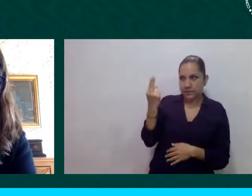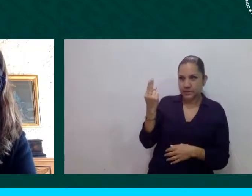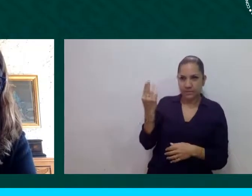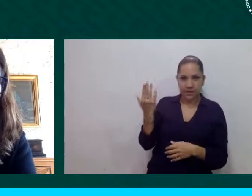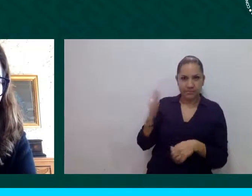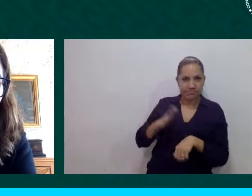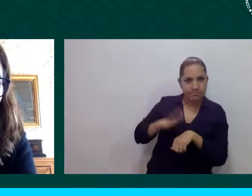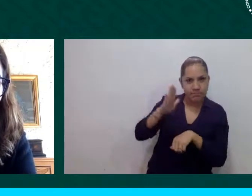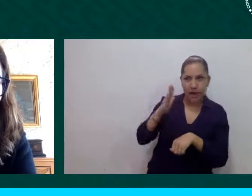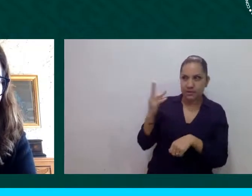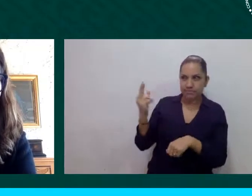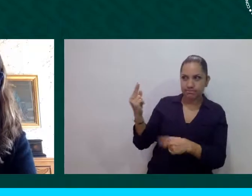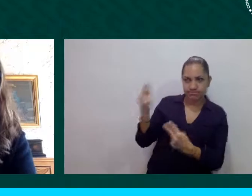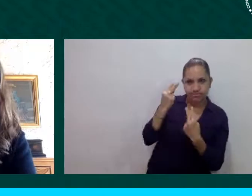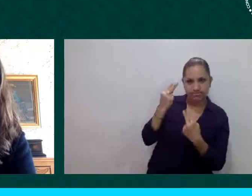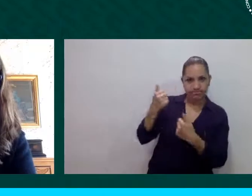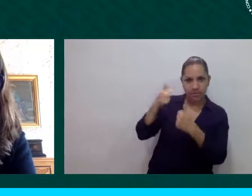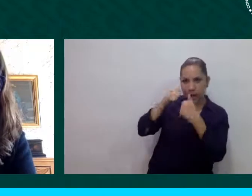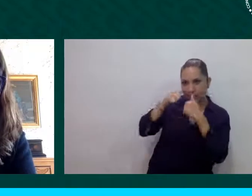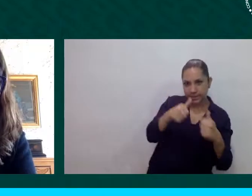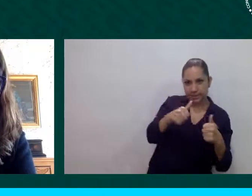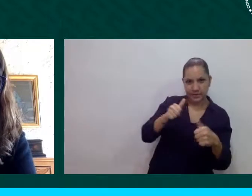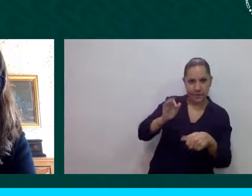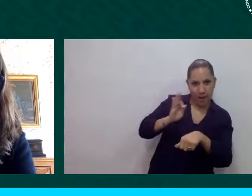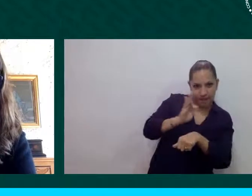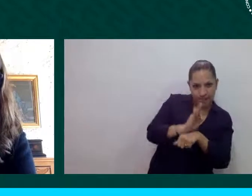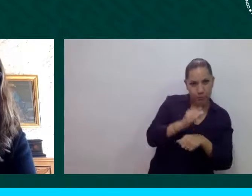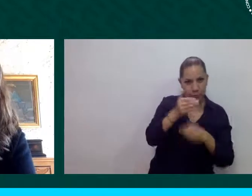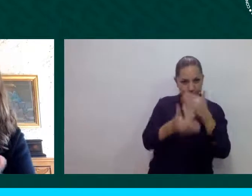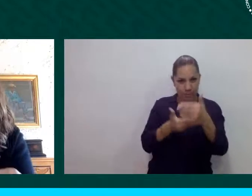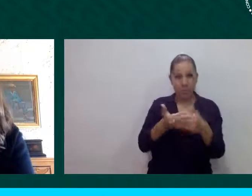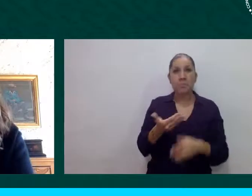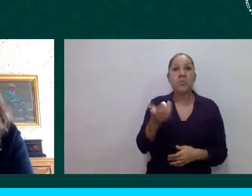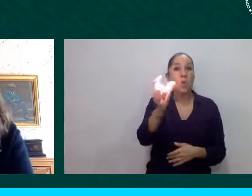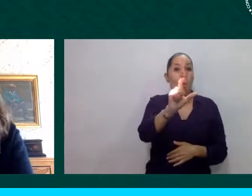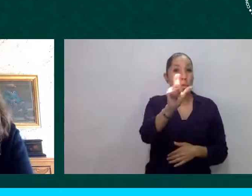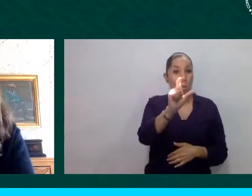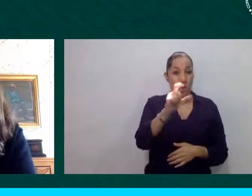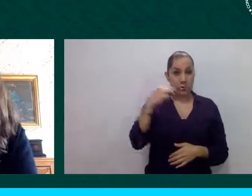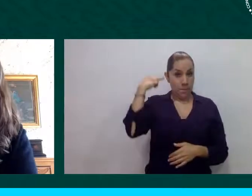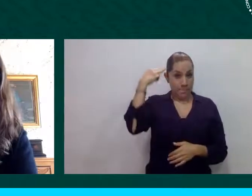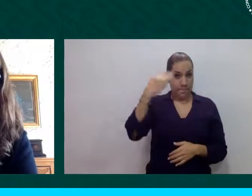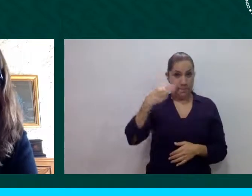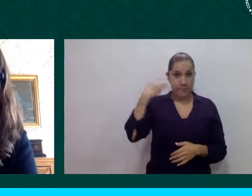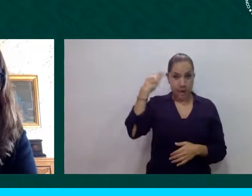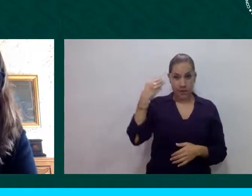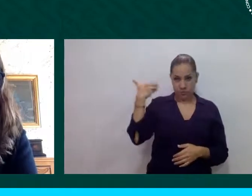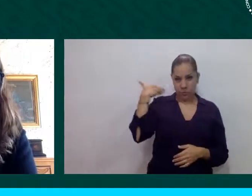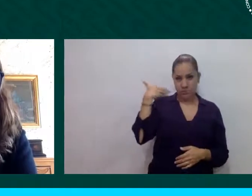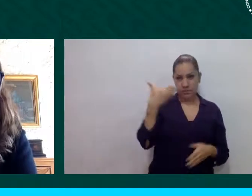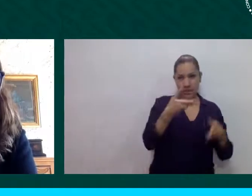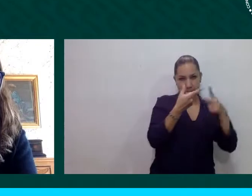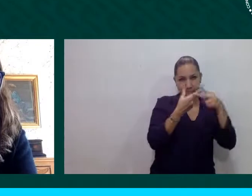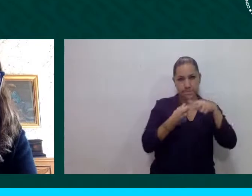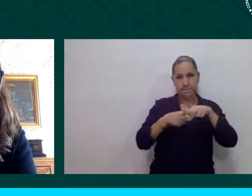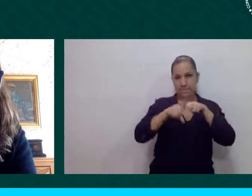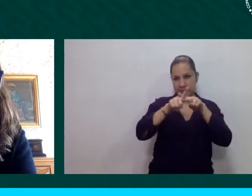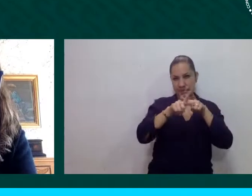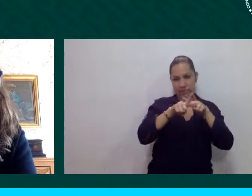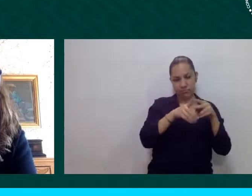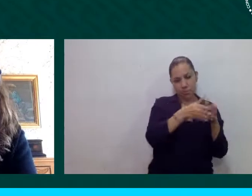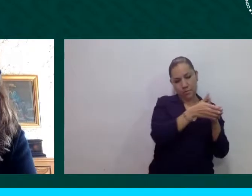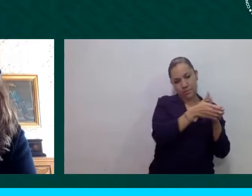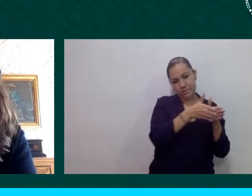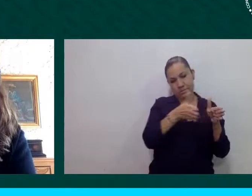notar desde el mes más o menos de marzo, abril, más de principios de este año, iniciamos una serie de conversatorios, pues precisamente